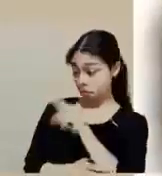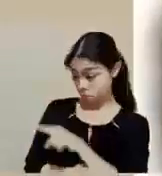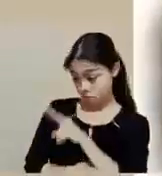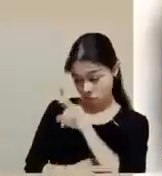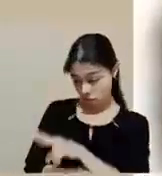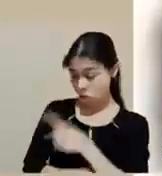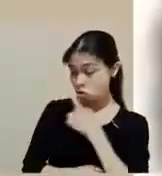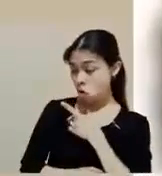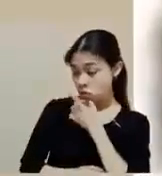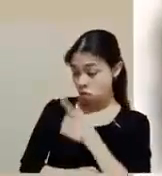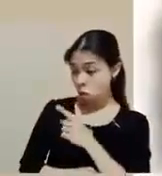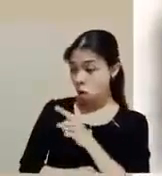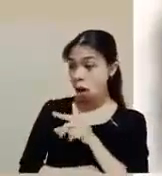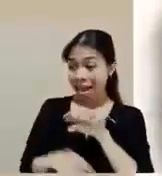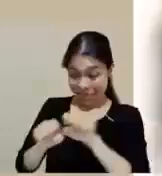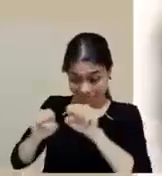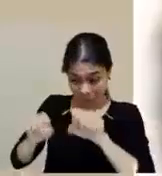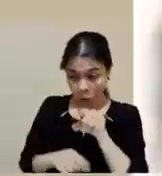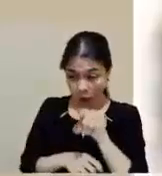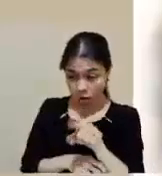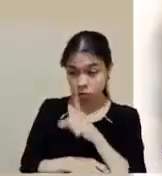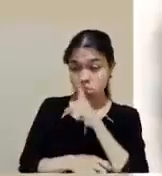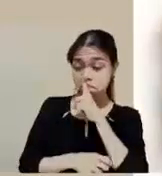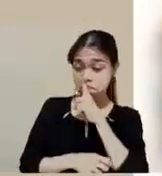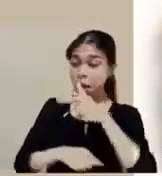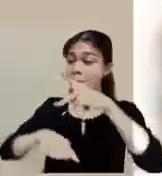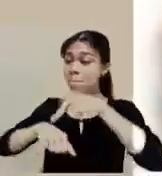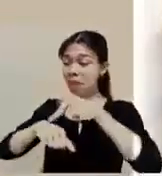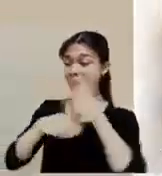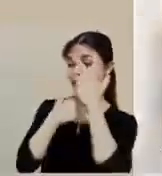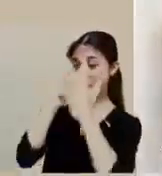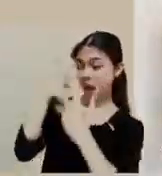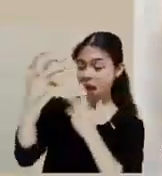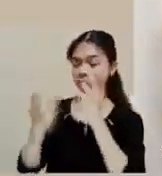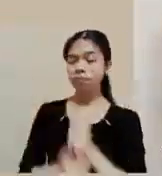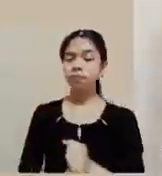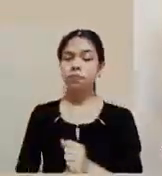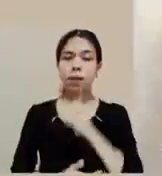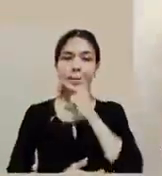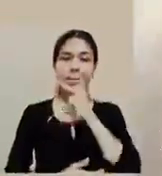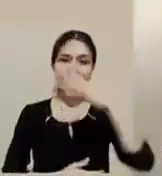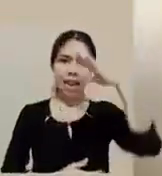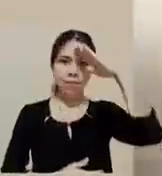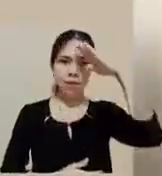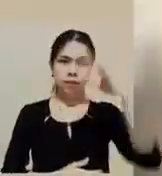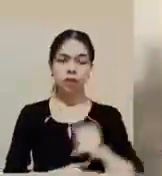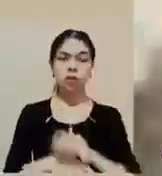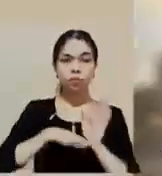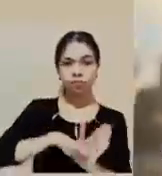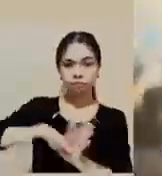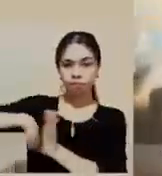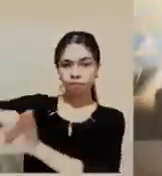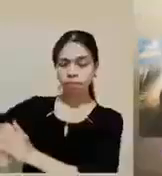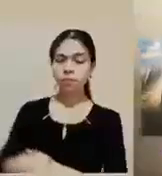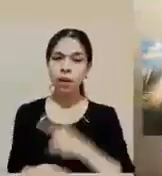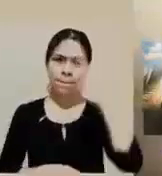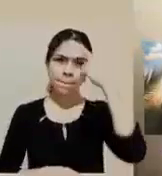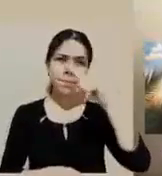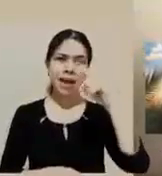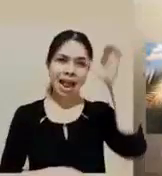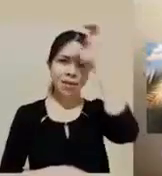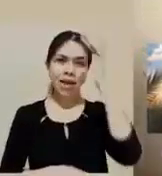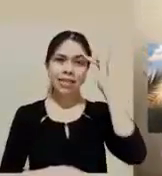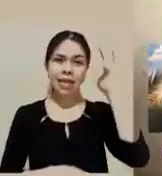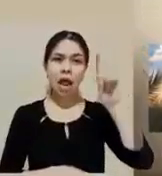les aseguro que si ellos se callan, gritarán las piedras. Palabra del Señor. Para San Lucas